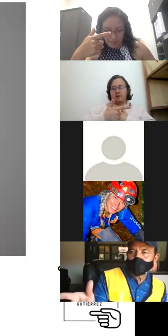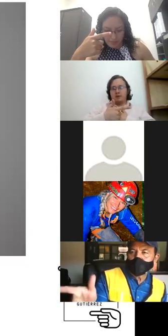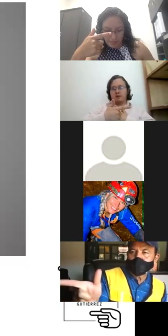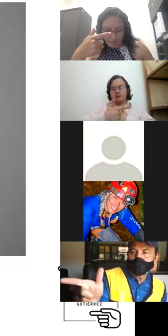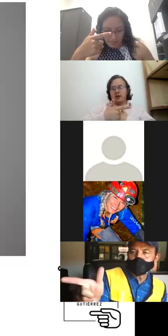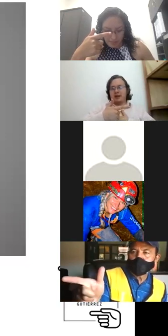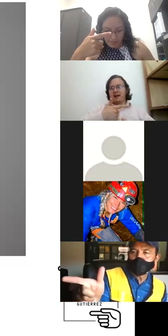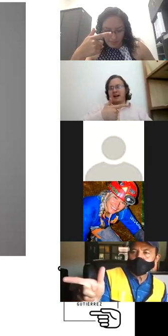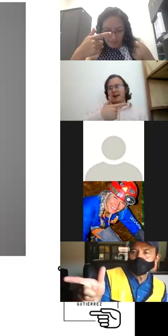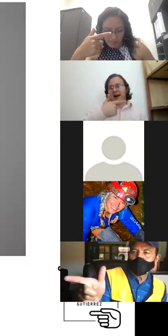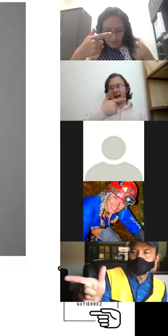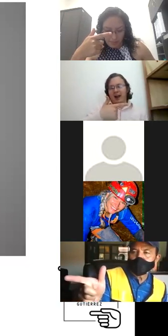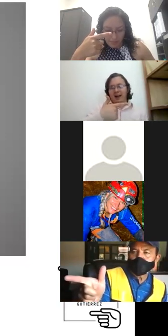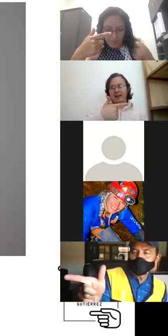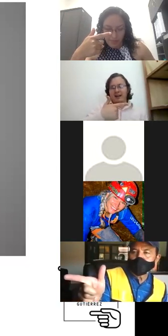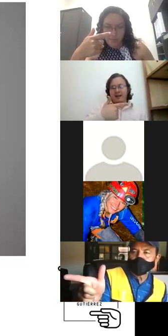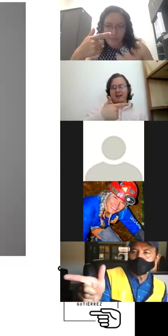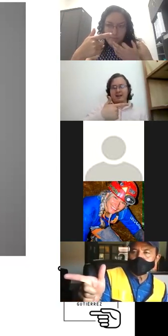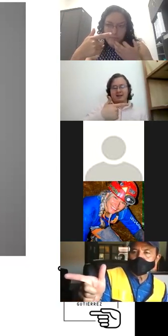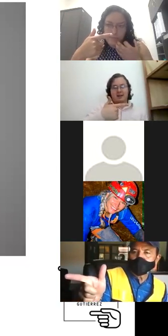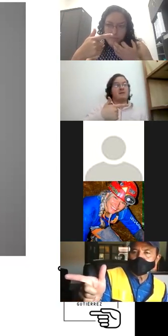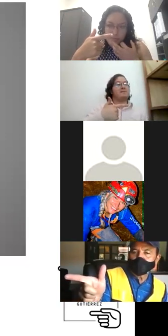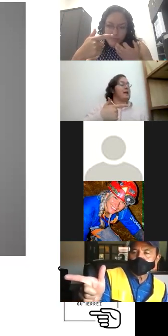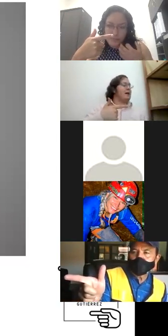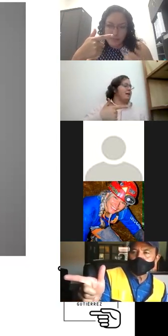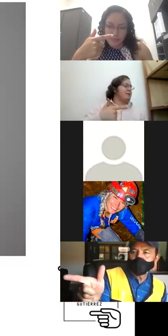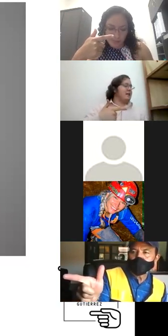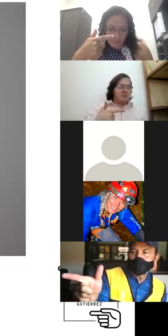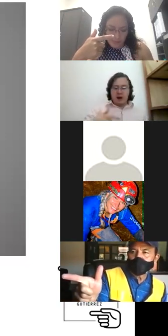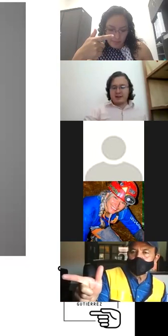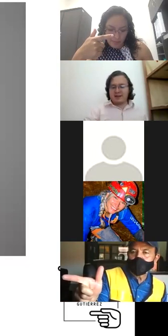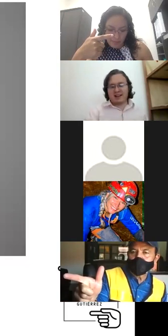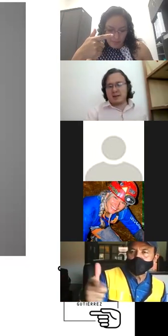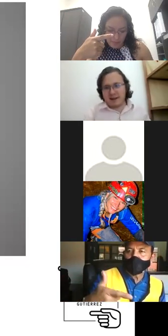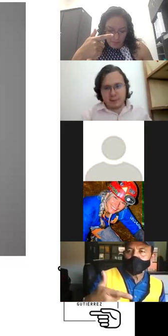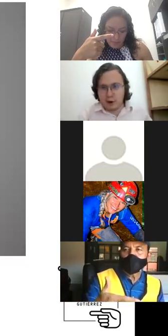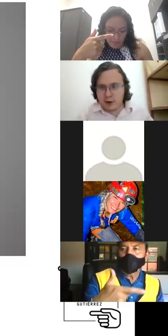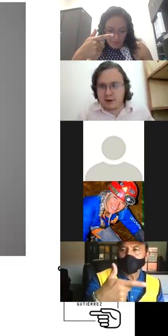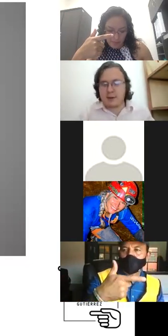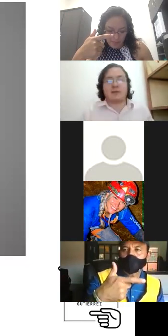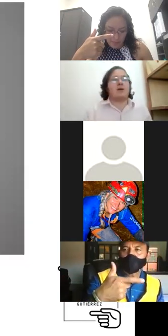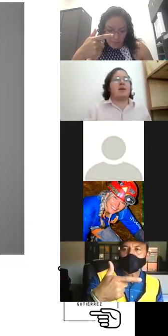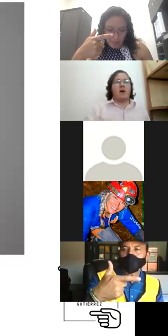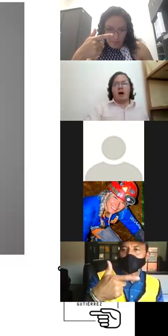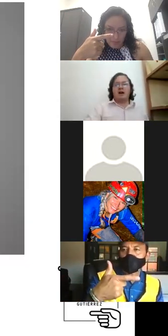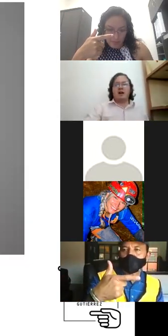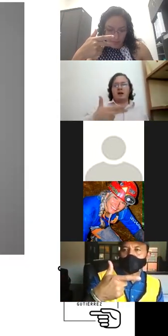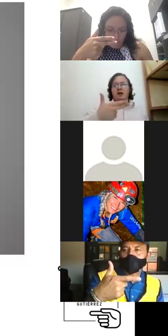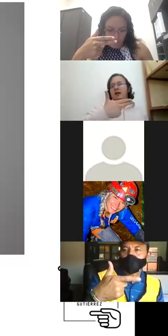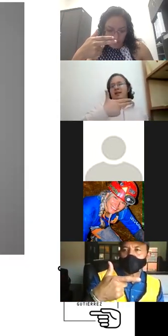esta es la letra G ¿sí? y después se hace más poderosa nuestra pistola de agua y se